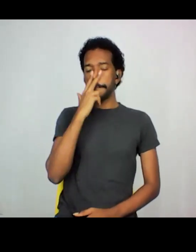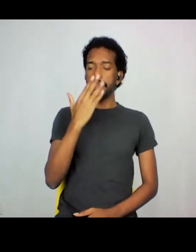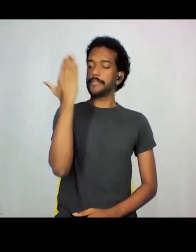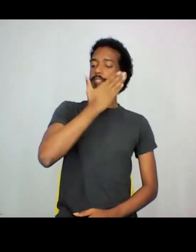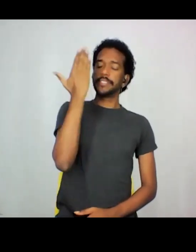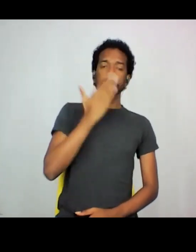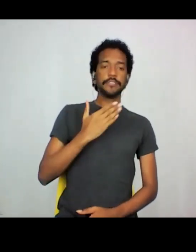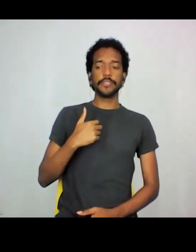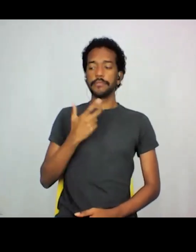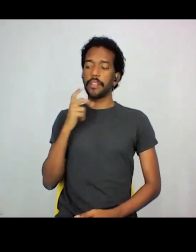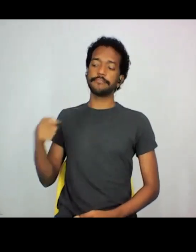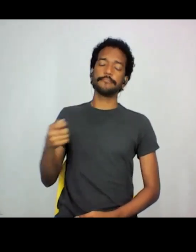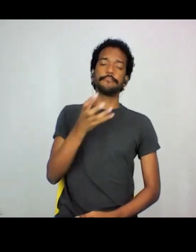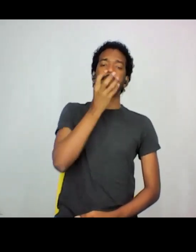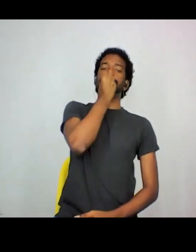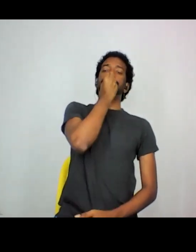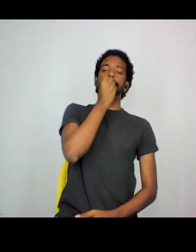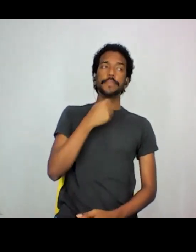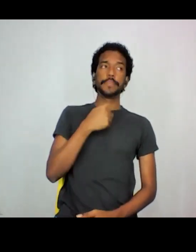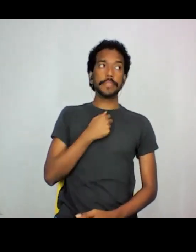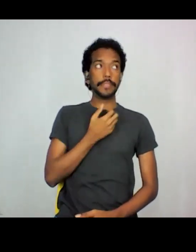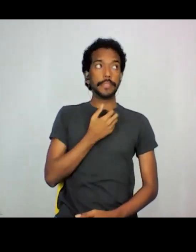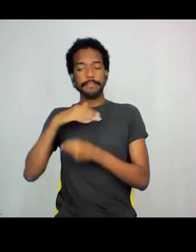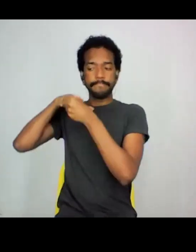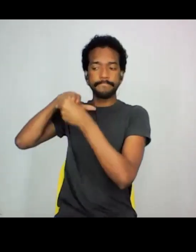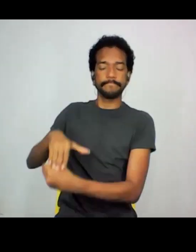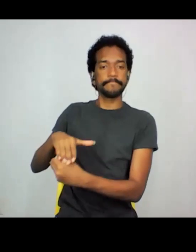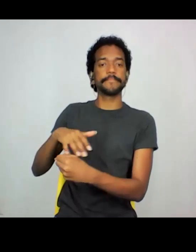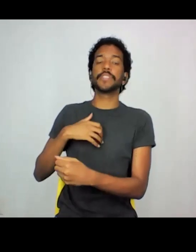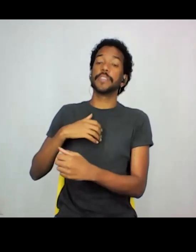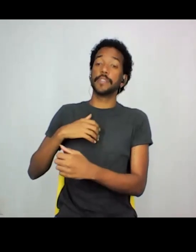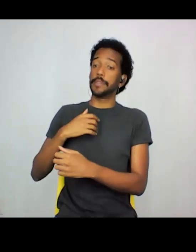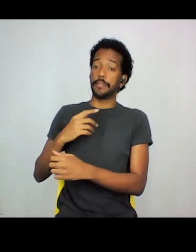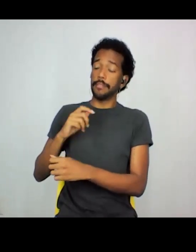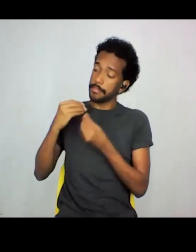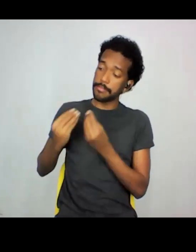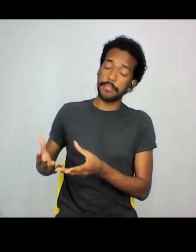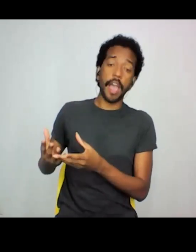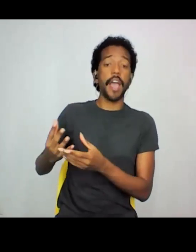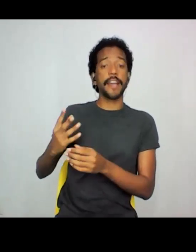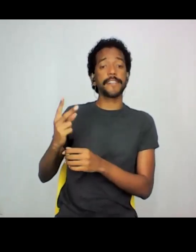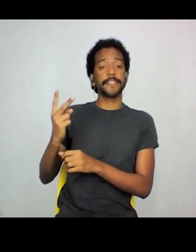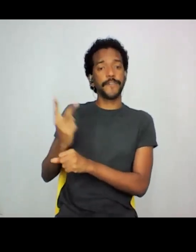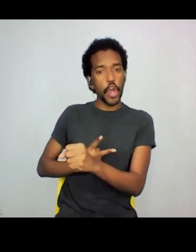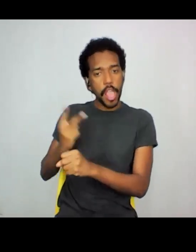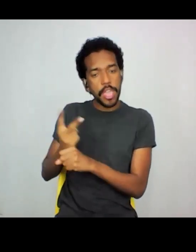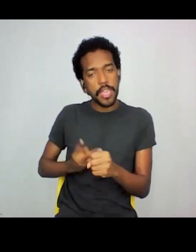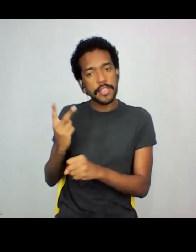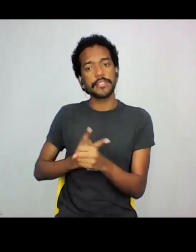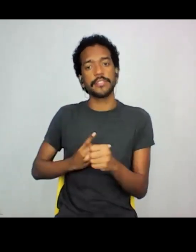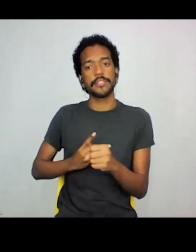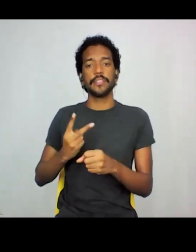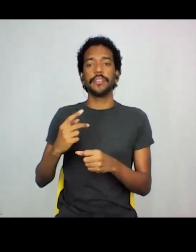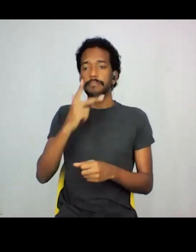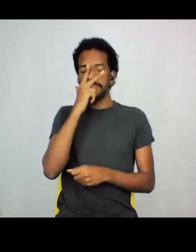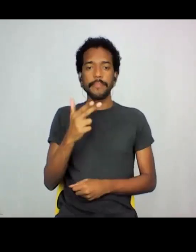emudece, violenta essas etnicidades diversas e impõe um sujeito que somos